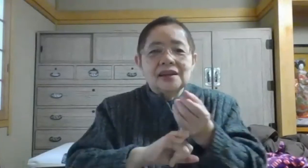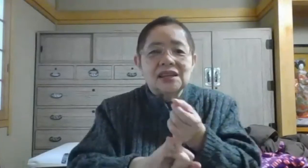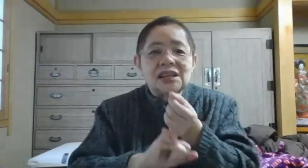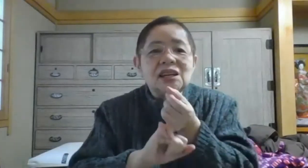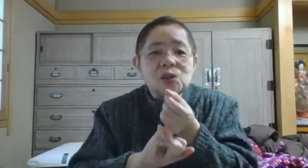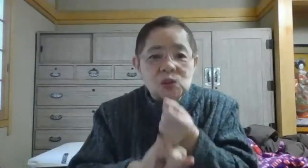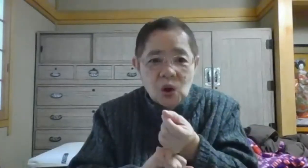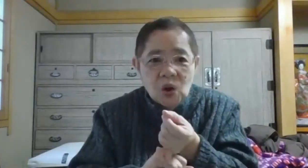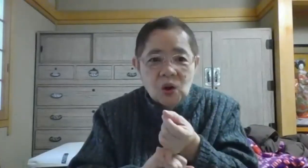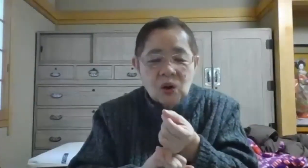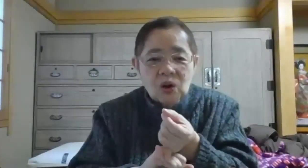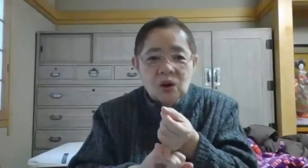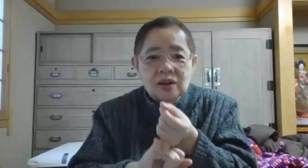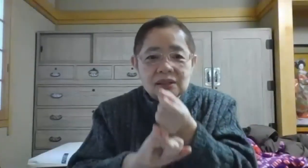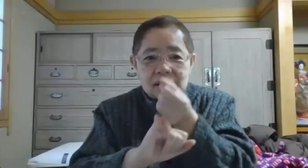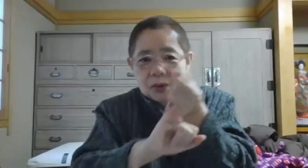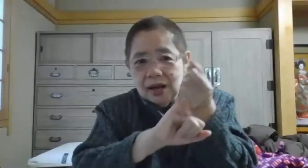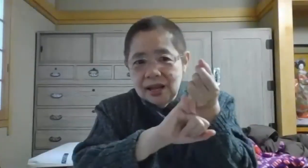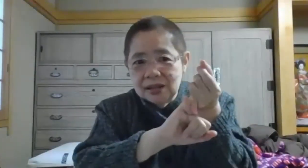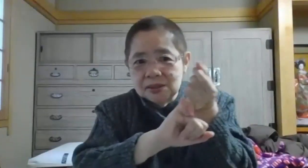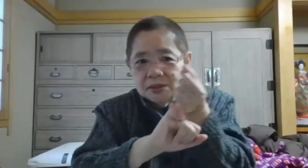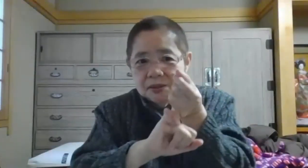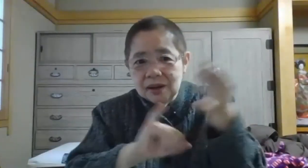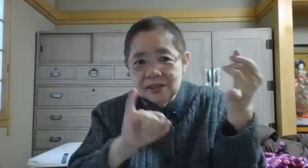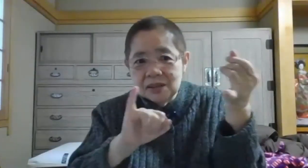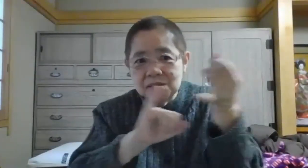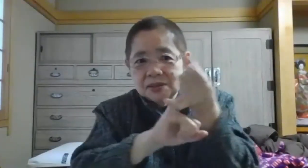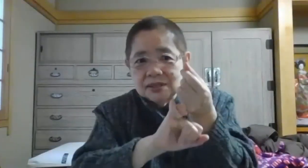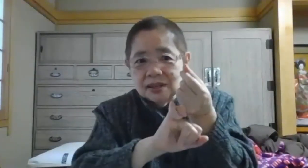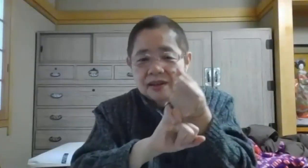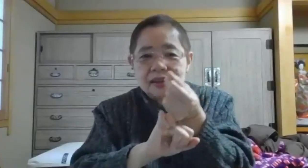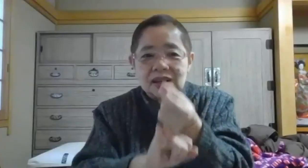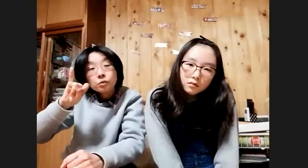きっときっとこれ必ずという約束ですねきっと